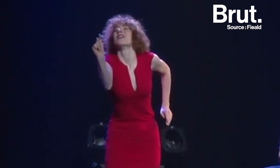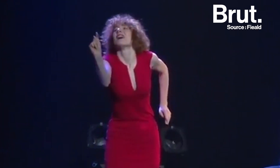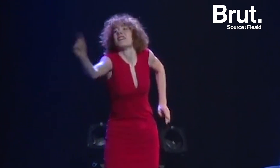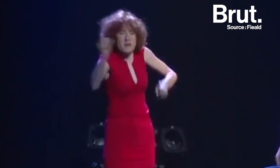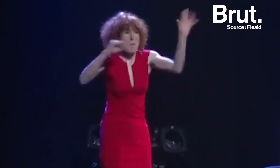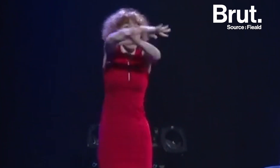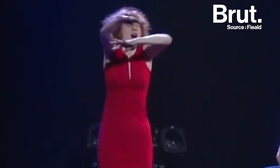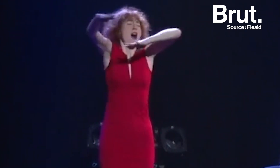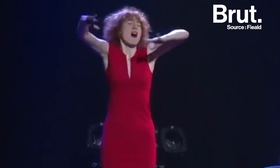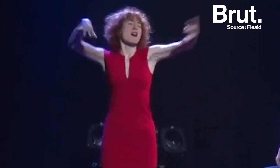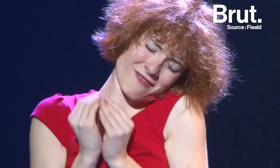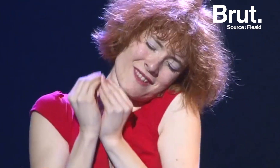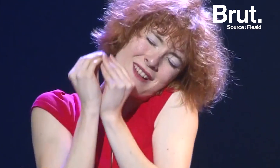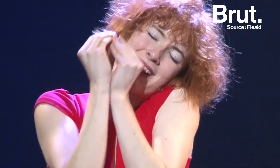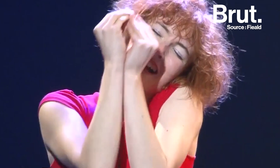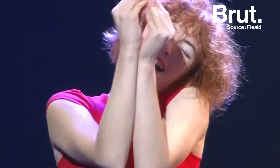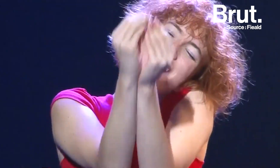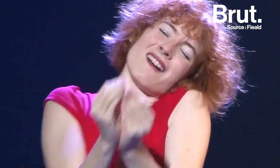ta personne et la foule c'est moins inconscient